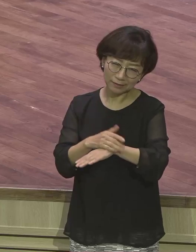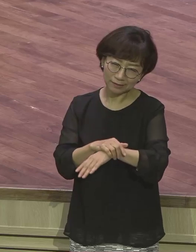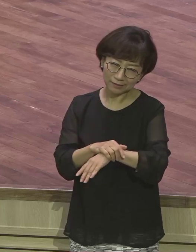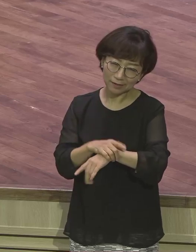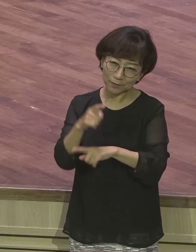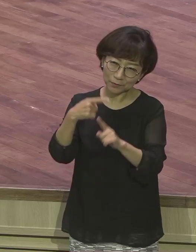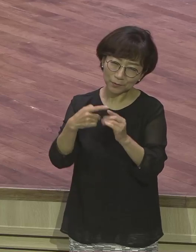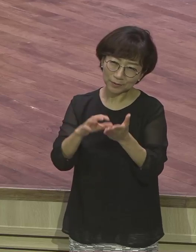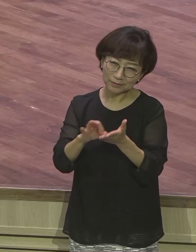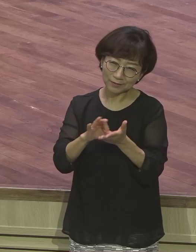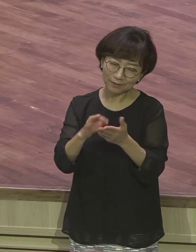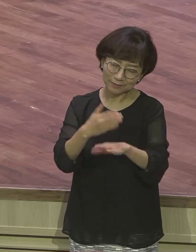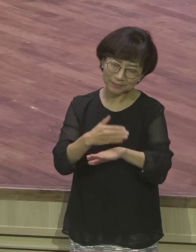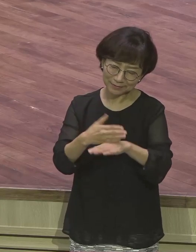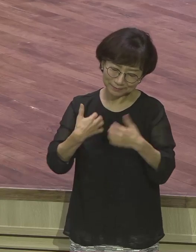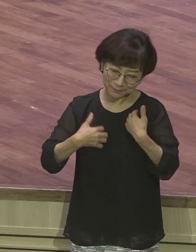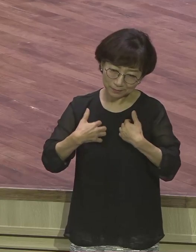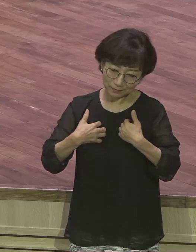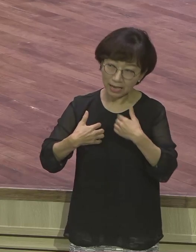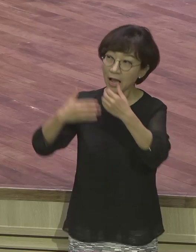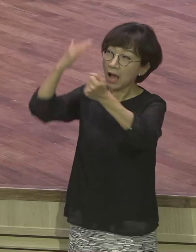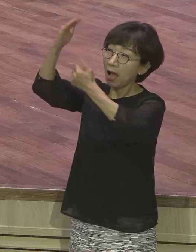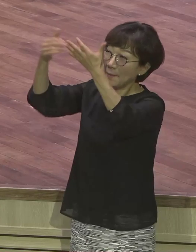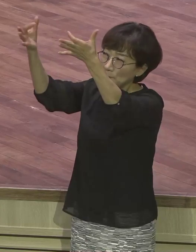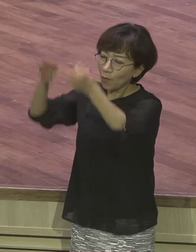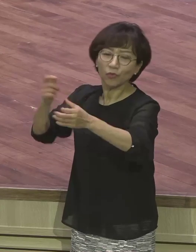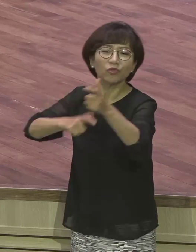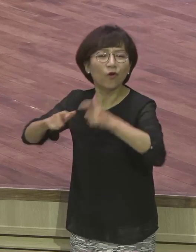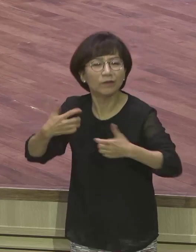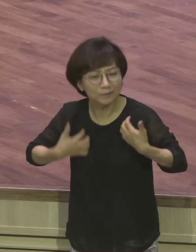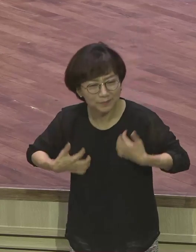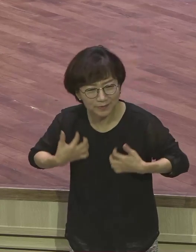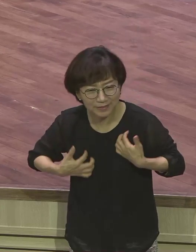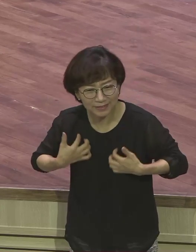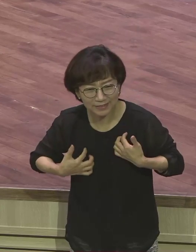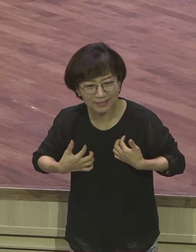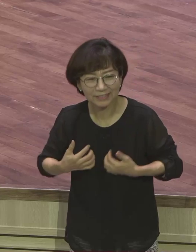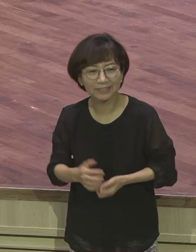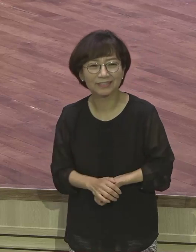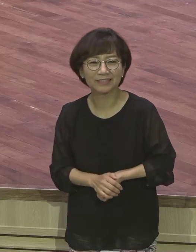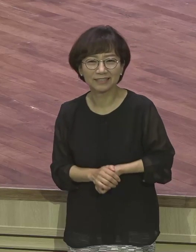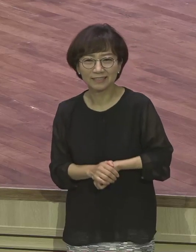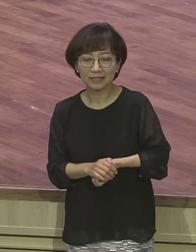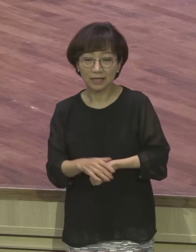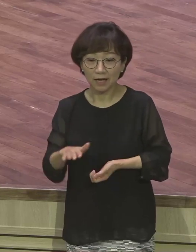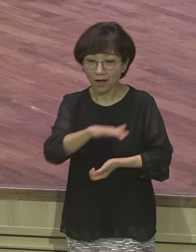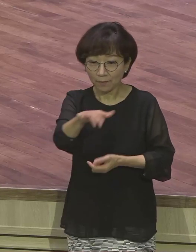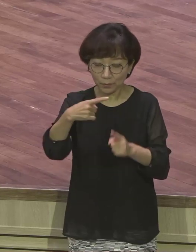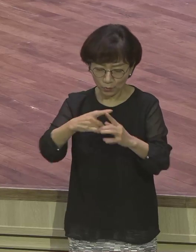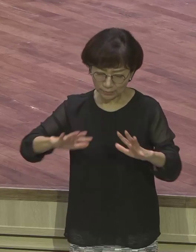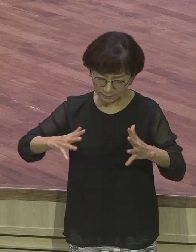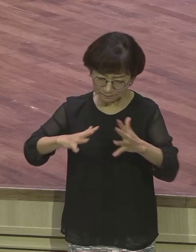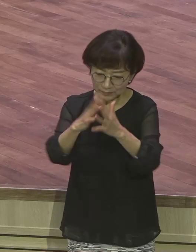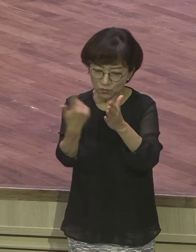이 일을 위해서 여러분 기도하고 이 교회를 짓는다고 수고하시고 헌신한 것이 하나님의 보실 때 얼마나 기쁘시고 상급하되이냐 말이에요.